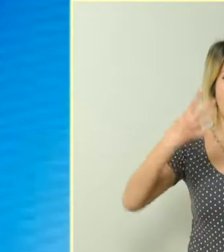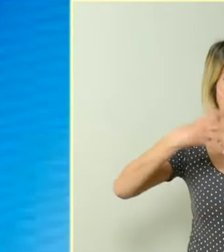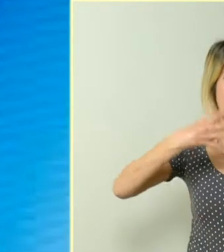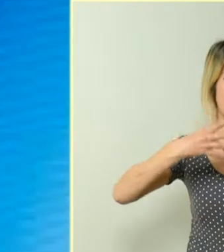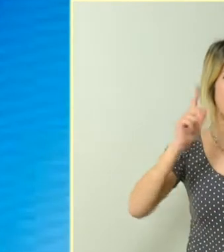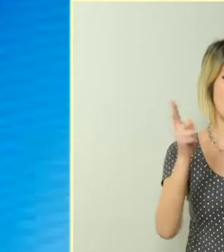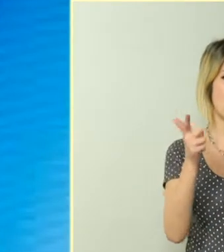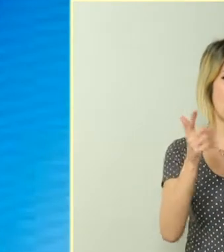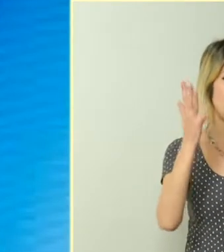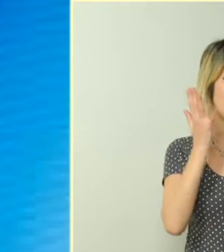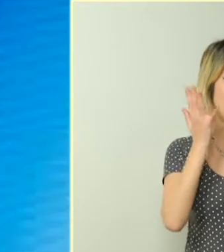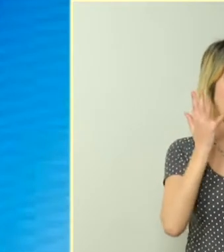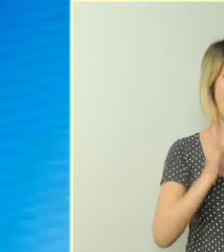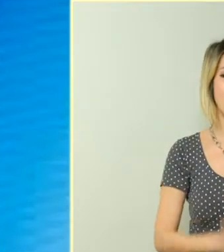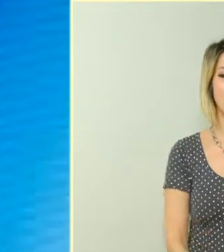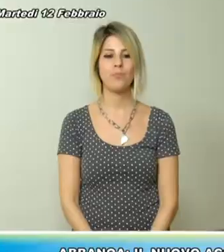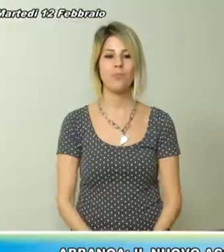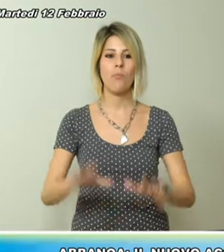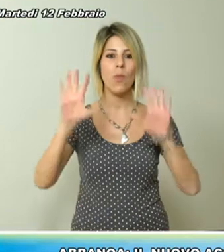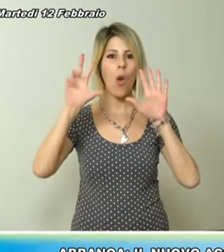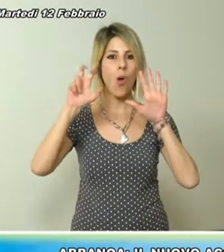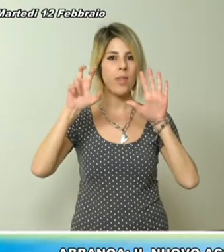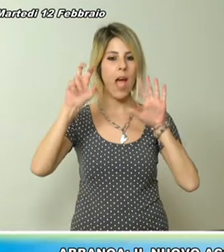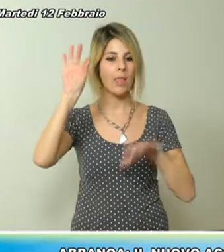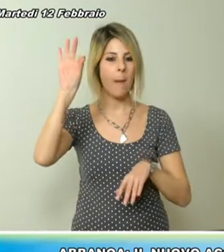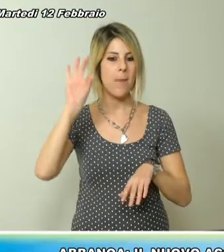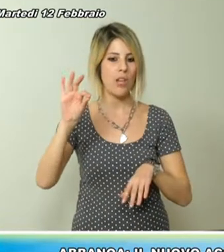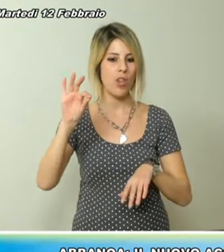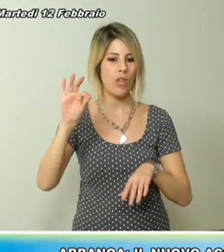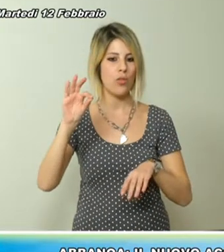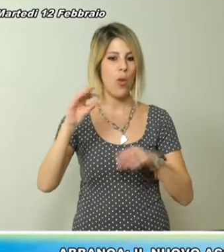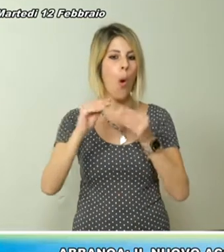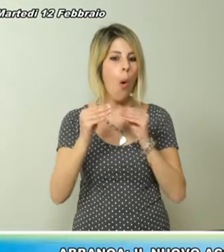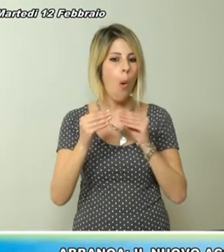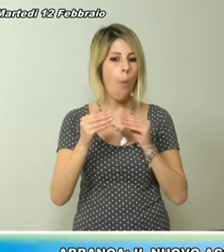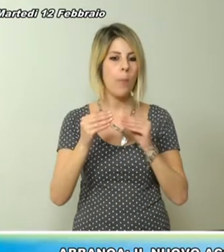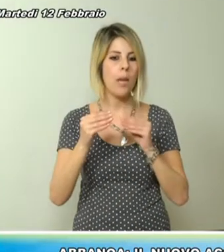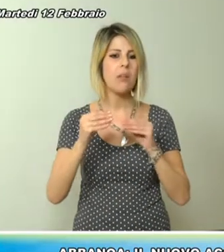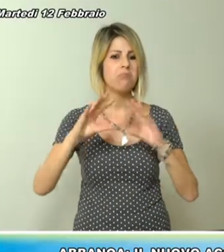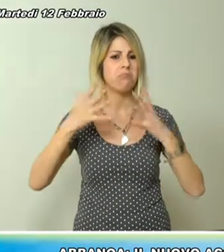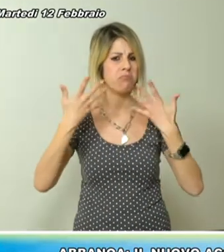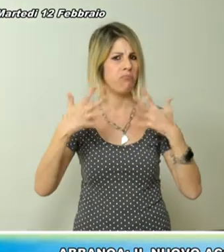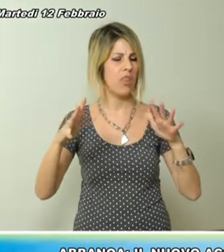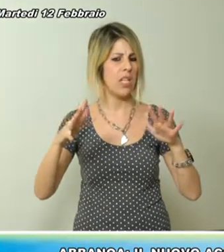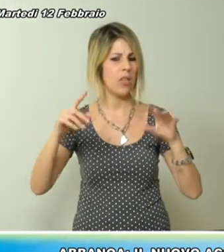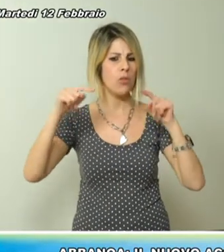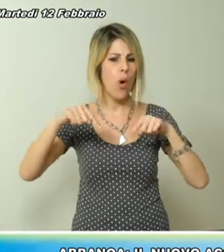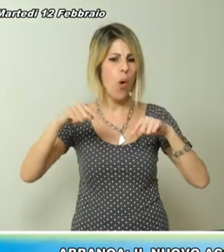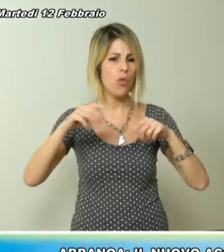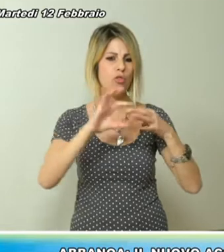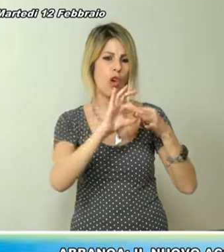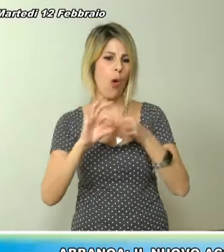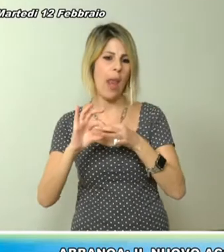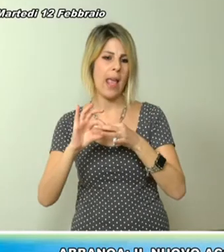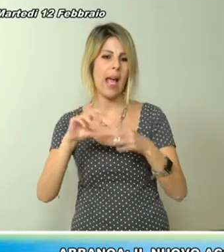Martedì 12 febbraio. L'80% delle opere è già stato completato e oggi